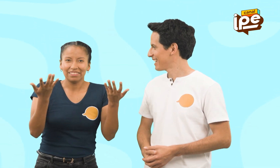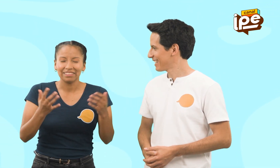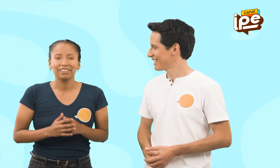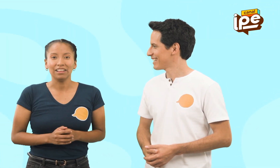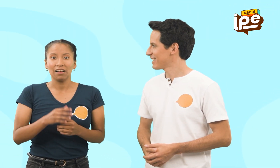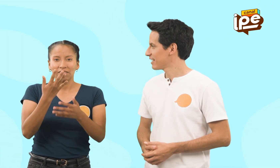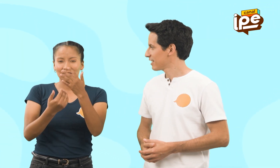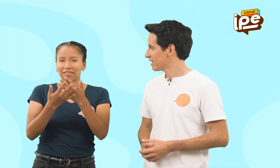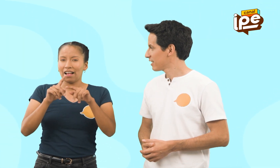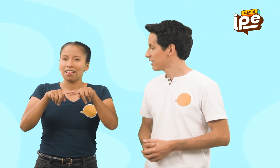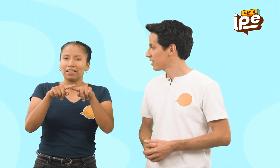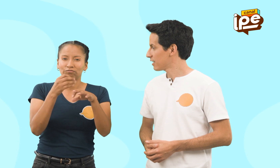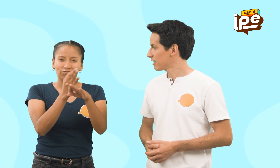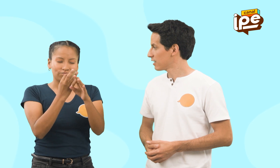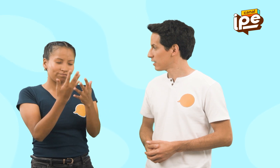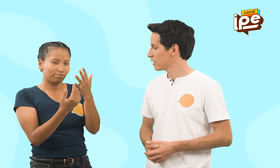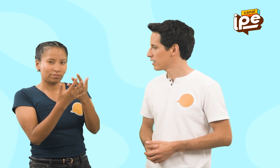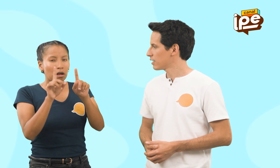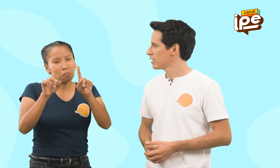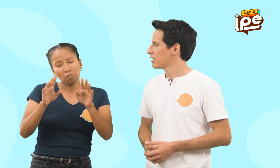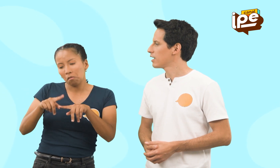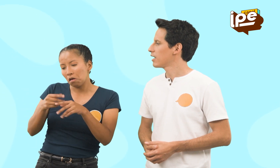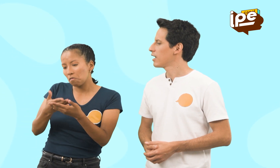Así es. La forma de las manos cambia según el objeto.